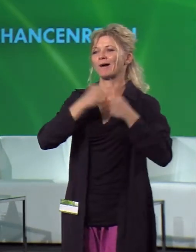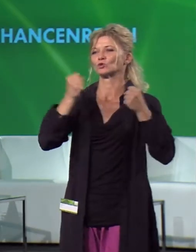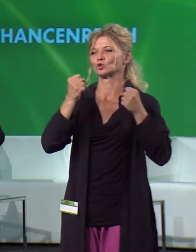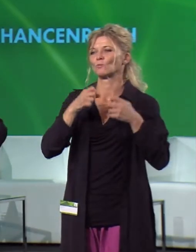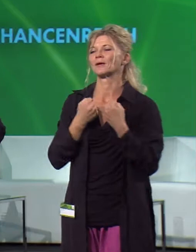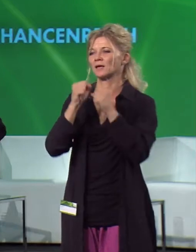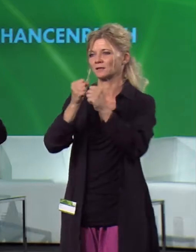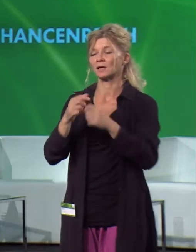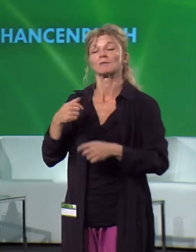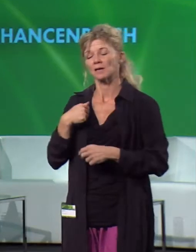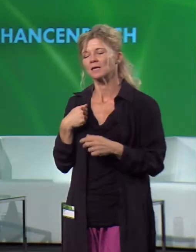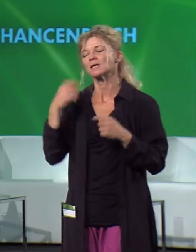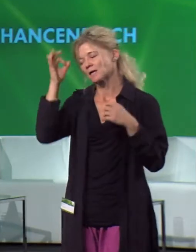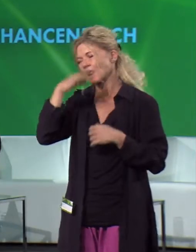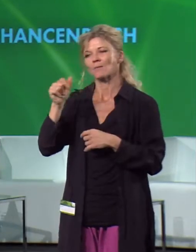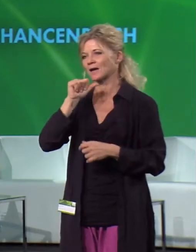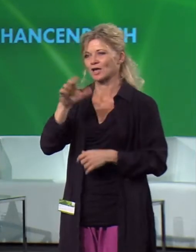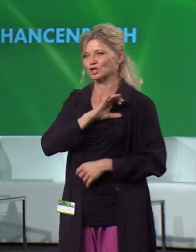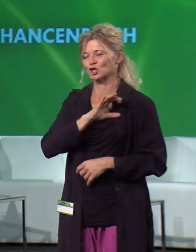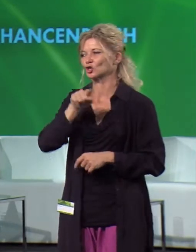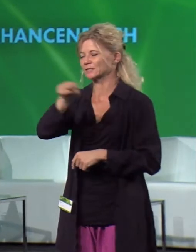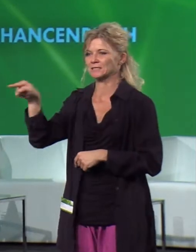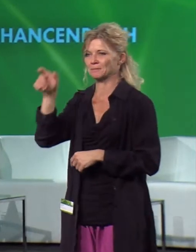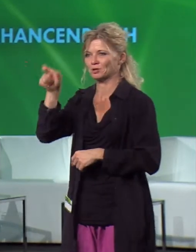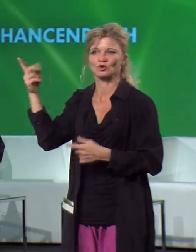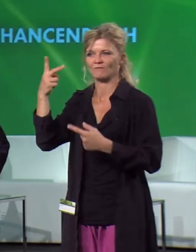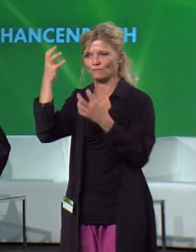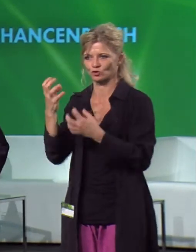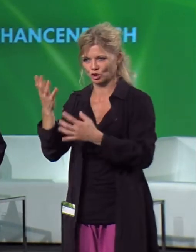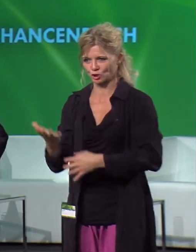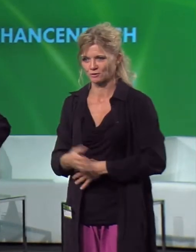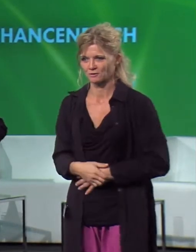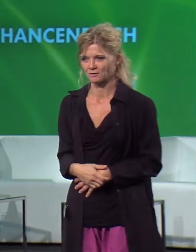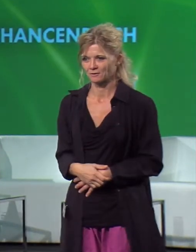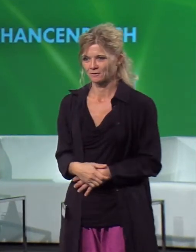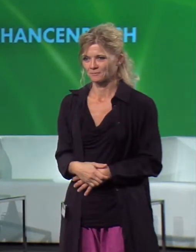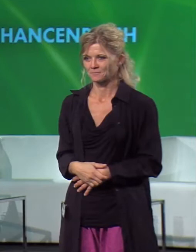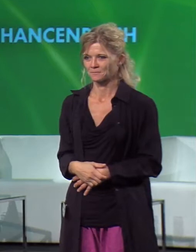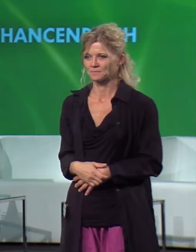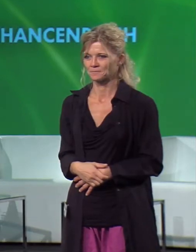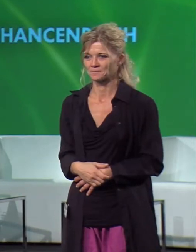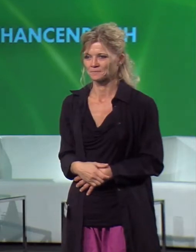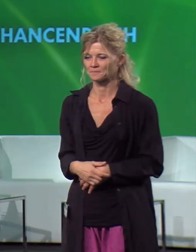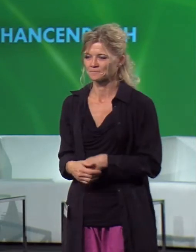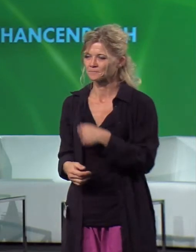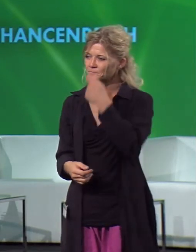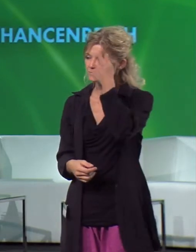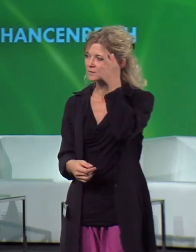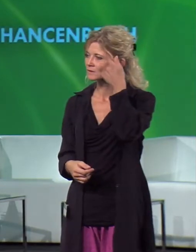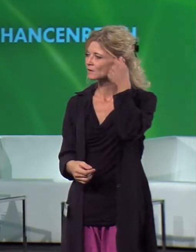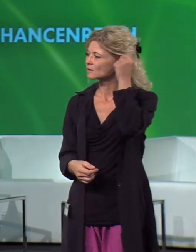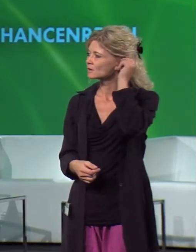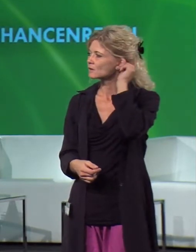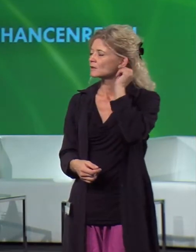haben. Nun, was ist der strukturelle Unterschied? Der strukturelle Unterschied ist vorgegeben, dass